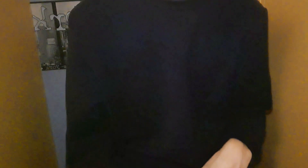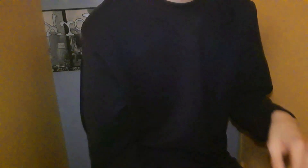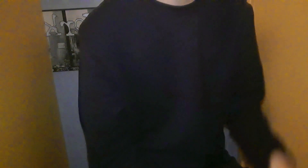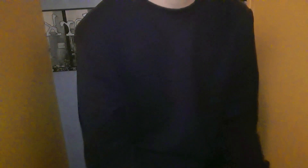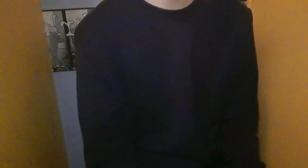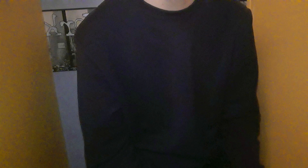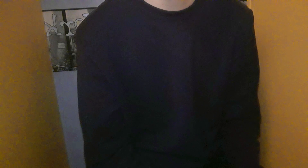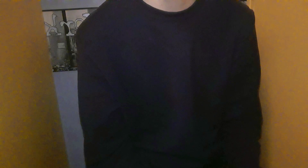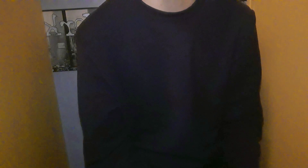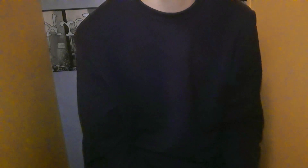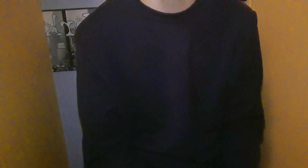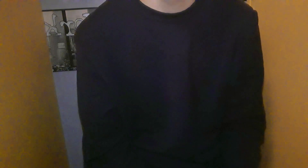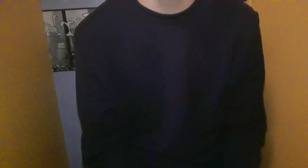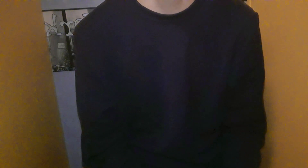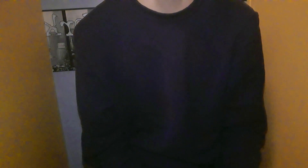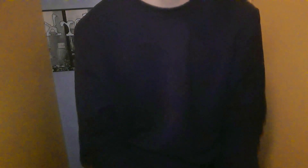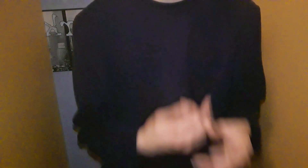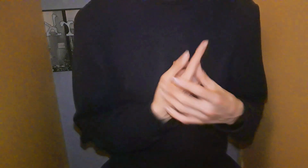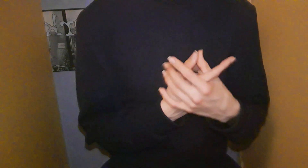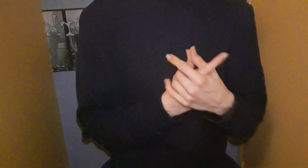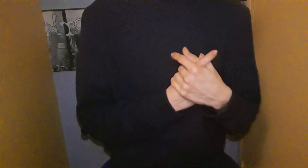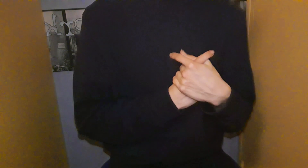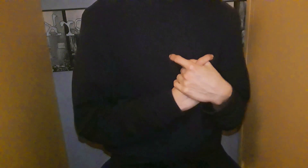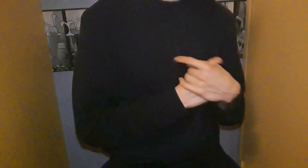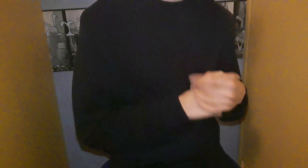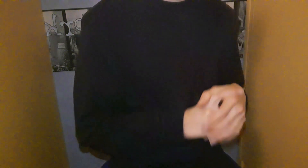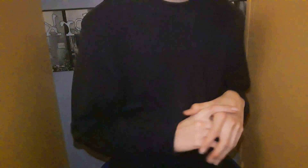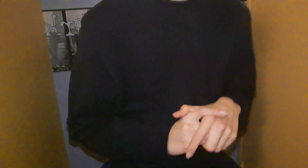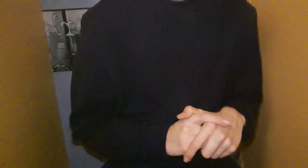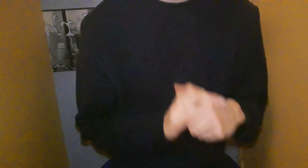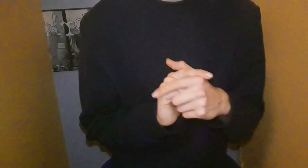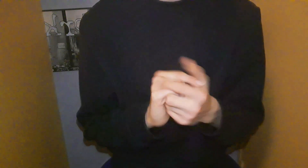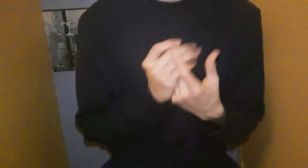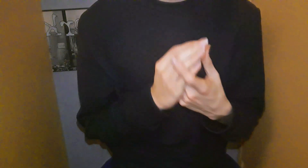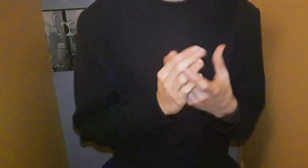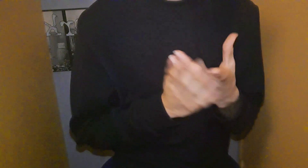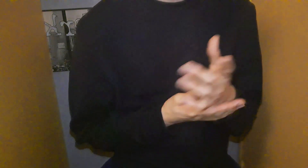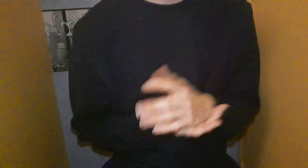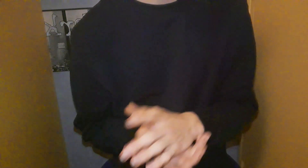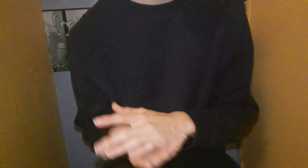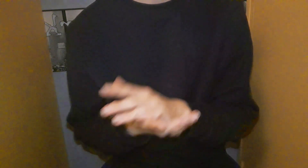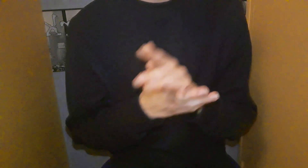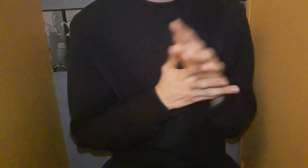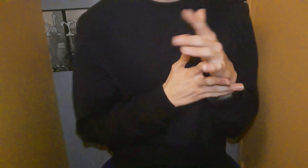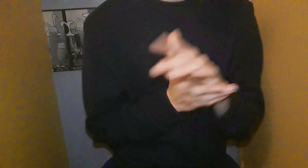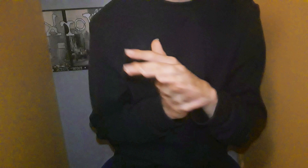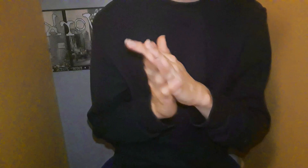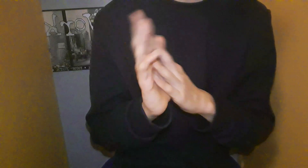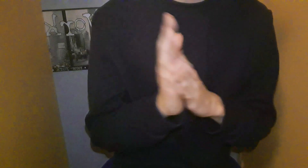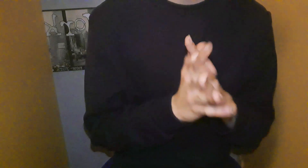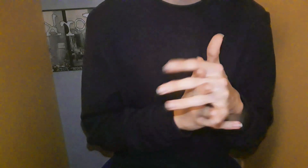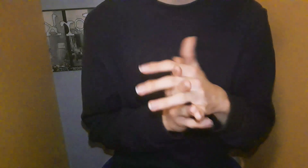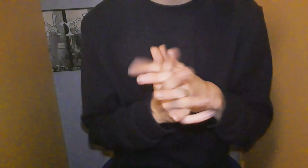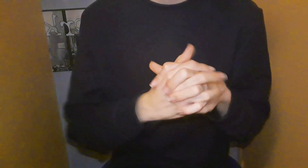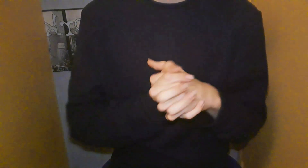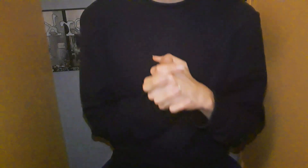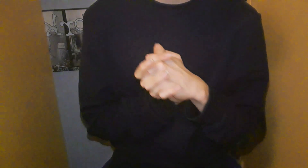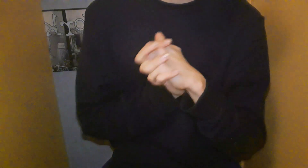Et ça fait que Bah, c'est chiant Donc, voilà Du coup, les cookies Je sais pas Du tout mon truc préféré à faire Mais bon J'en fais quand même des fois